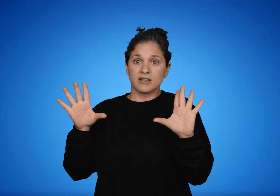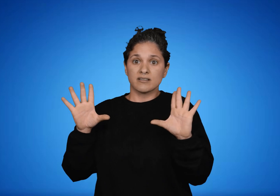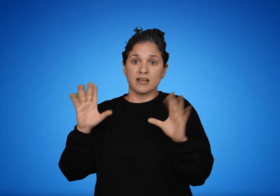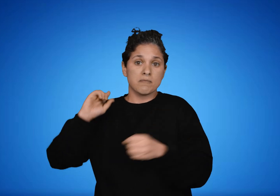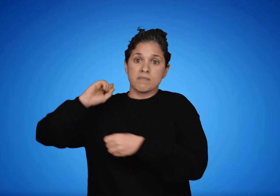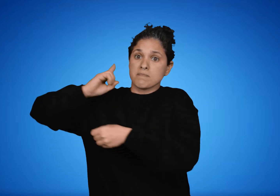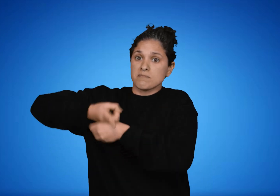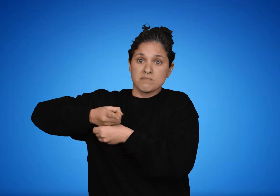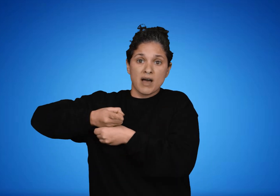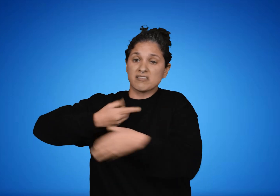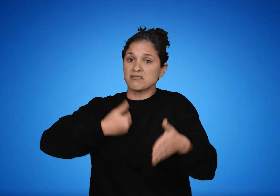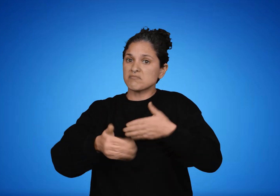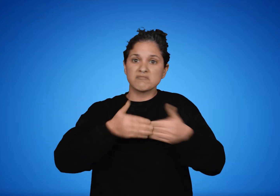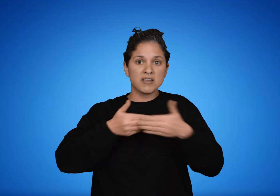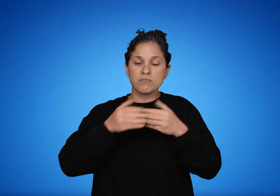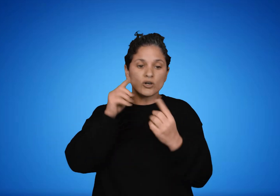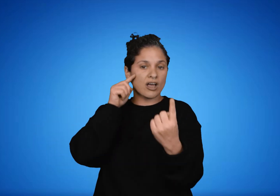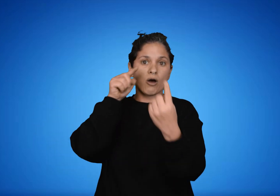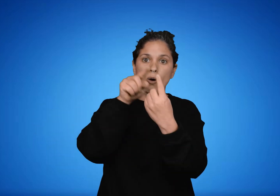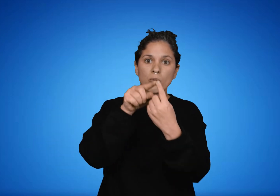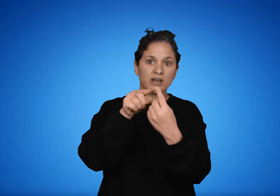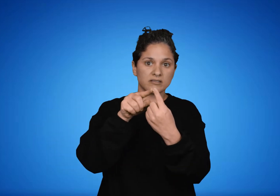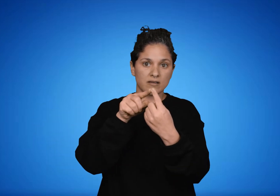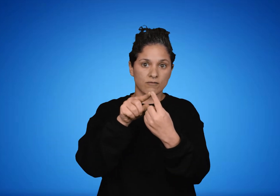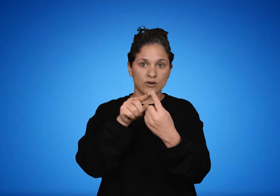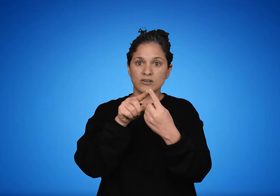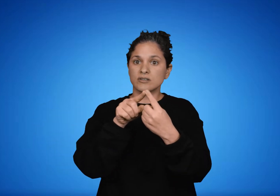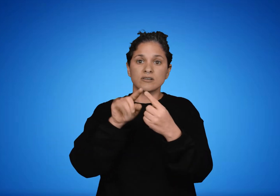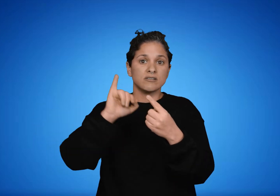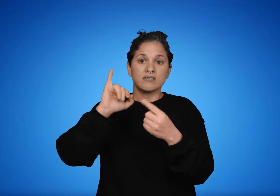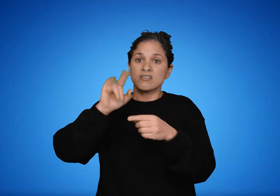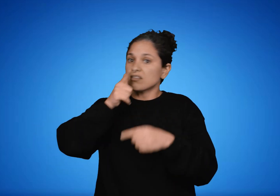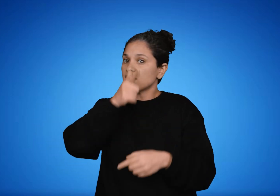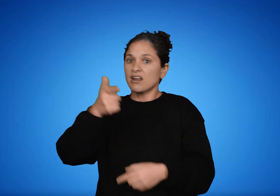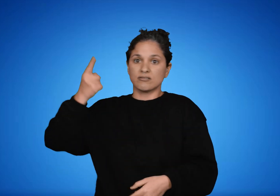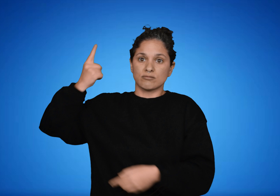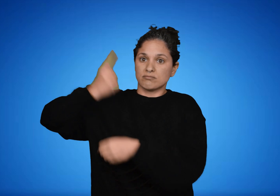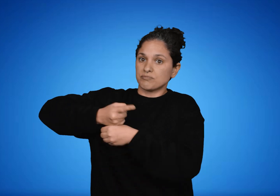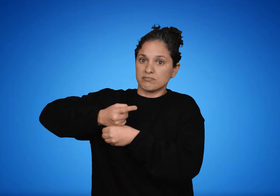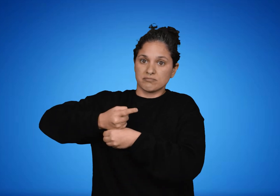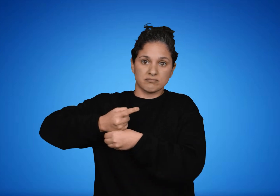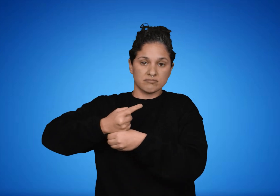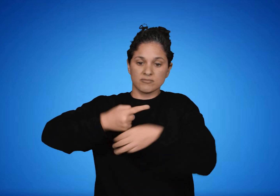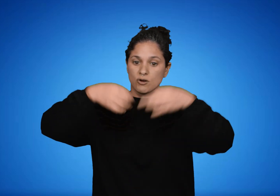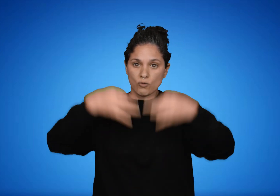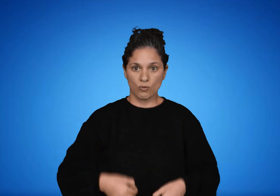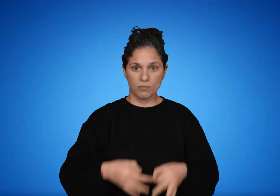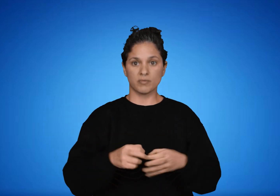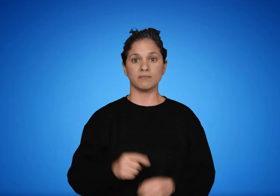objetivo, autónomo y tiene la forma. Independientemente del fin que quieras alcanzar, actúa de tal o cual manera.